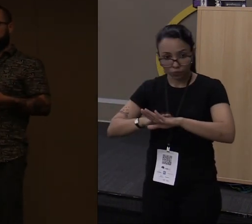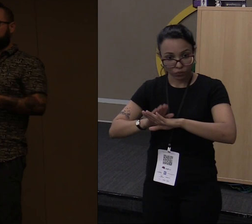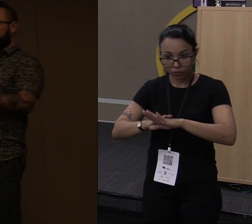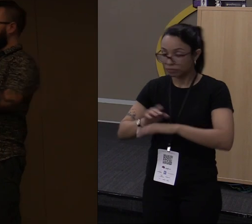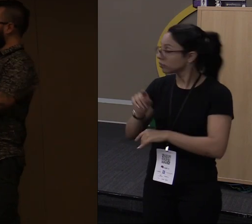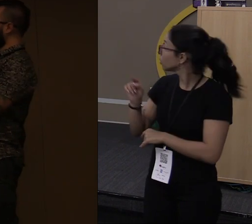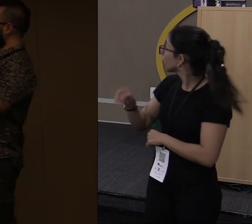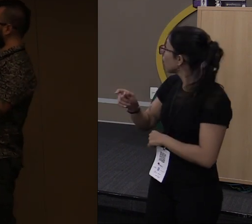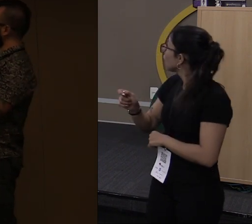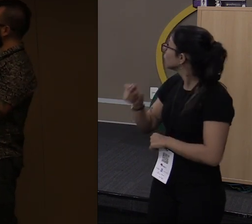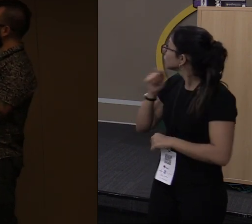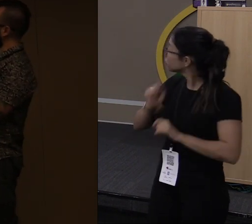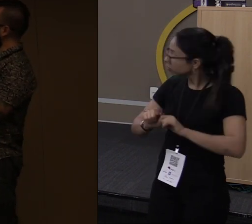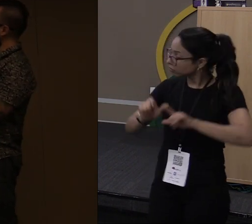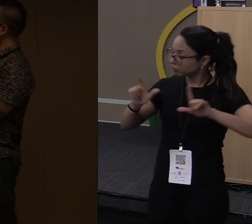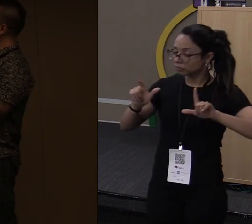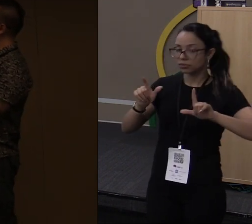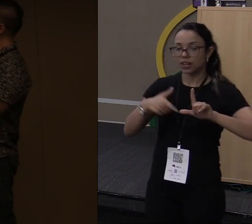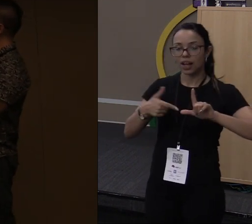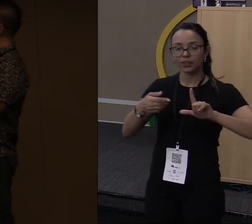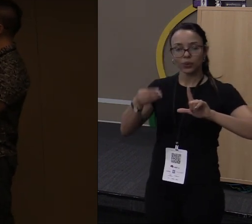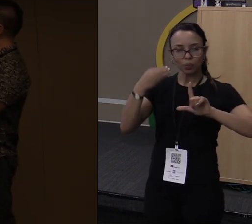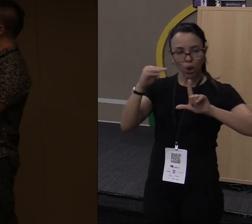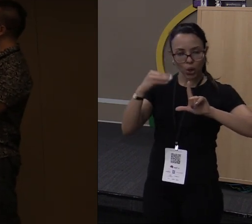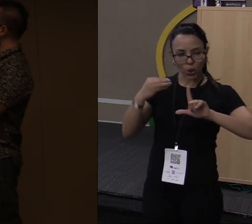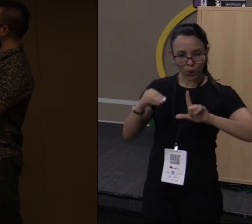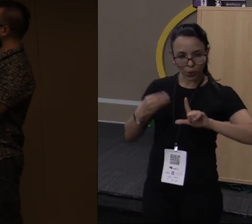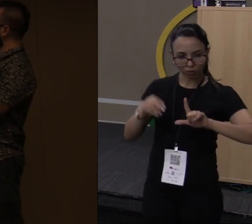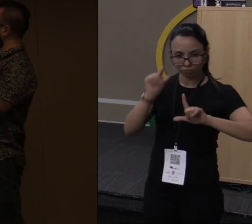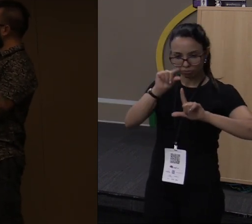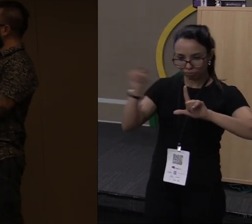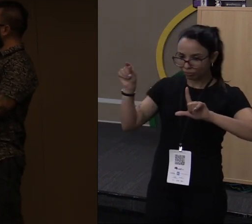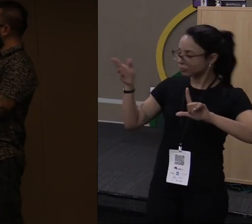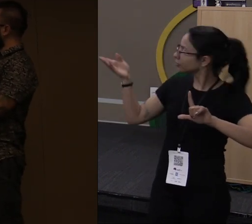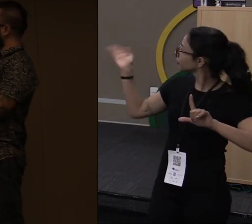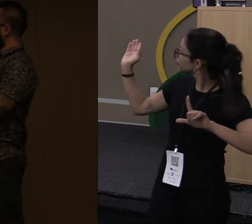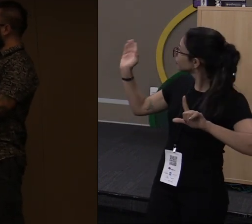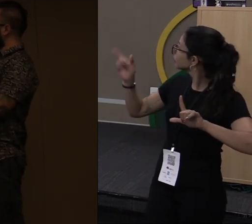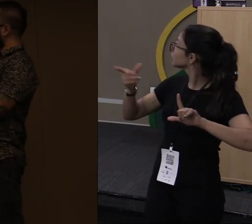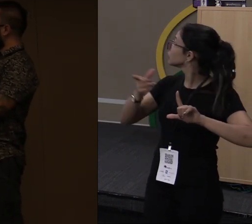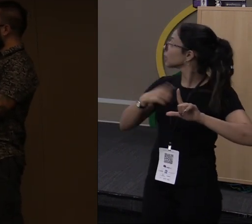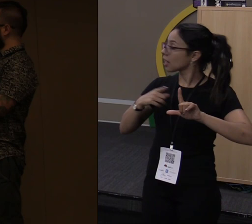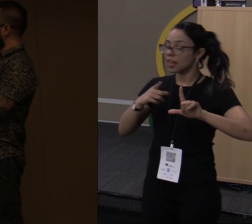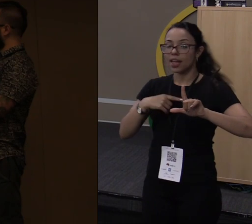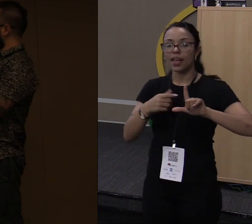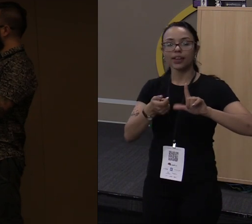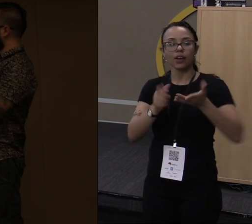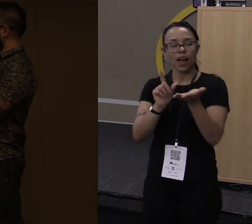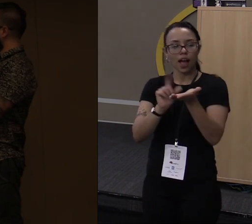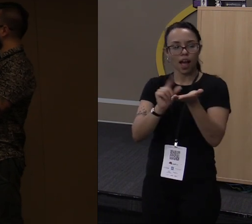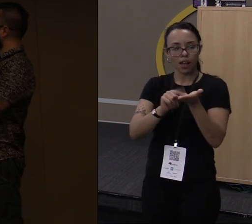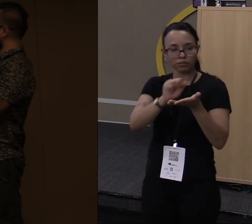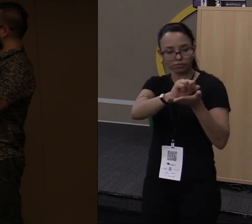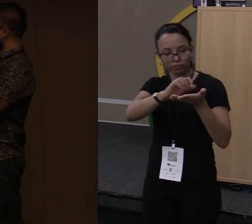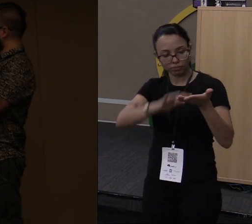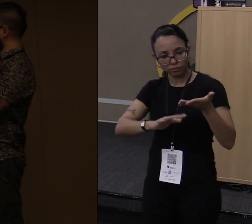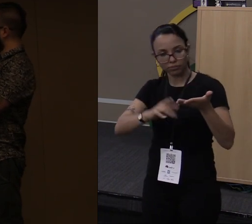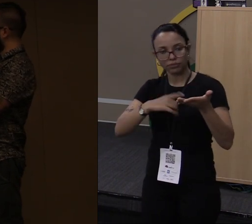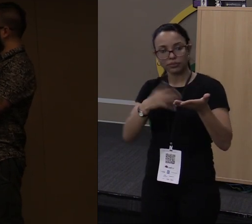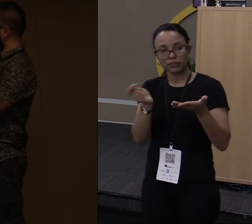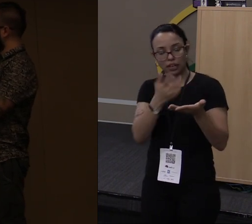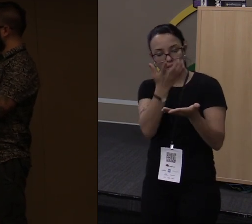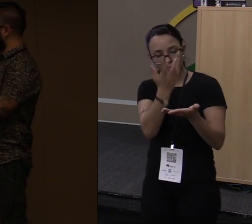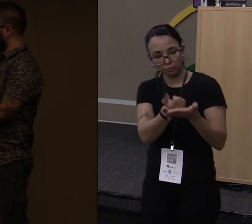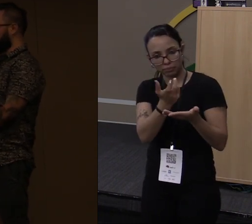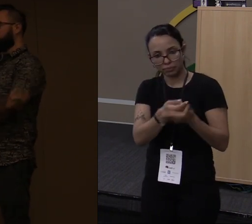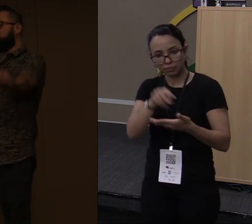outros motivos, está no blog da Red Hat, no developers.redhat.com. Tem lá um artigo que eu escrevi chamado Speedup for Python using